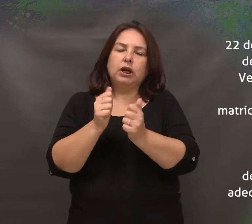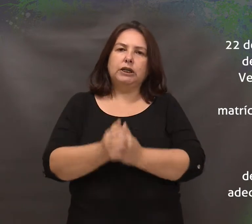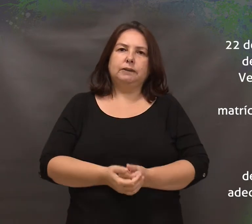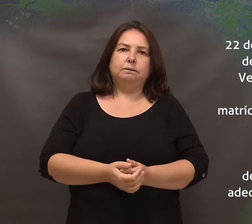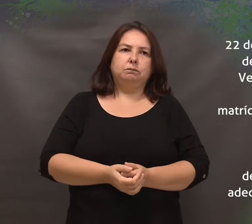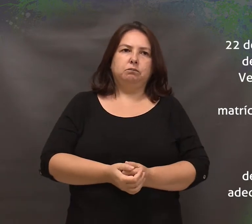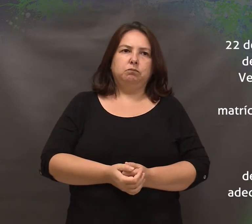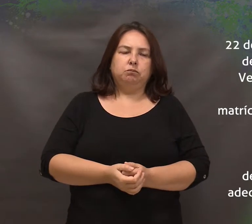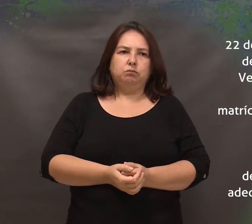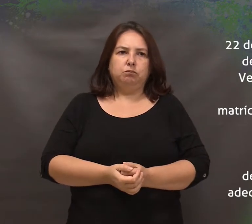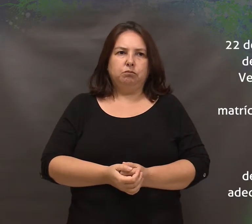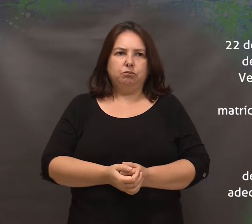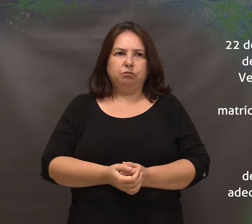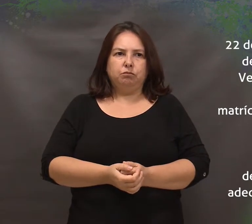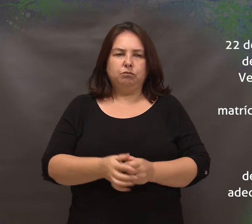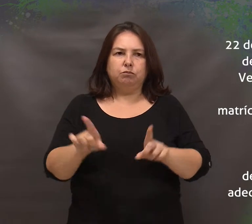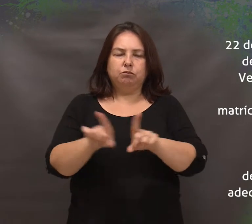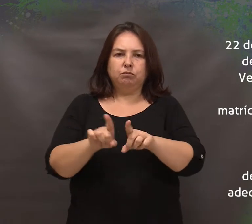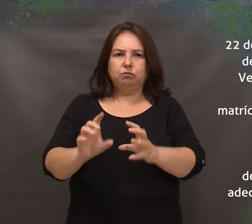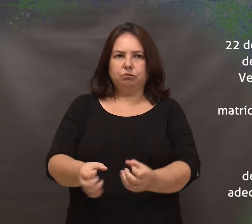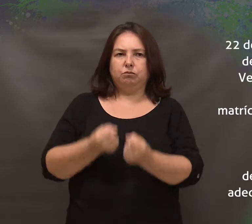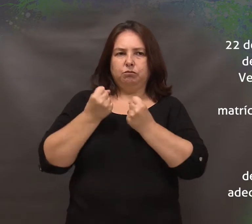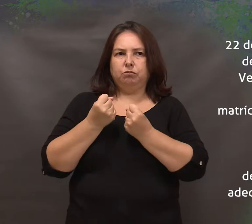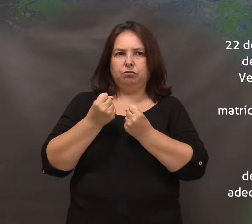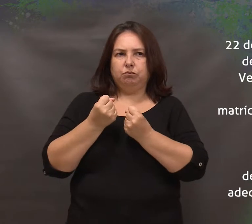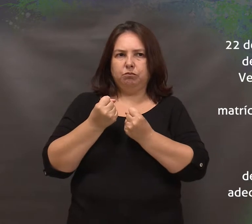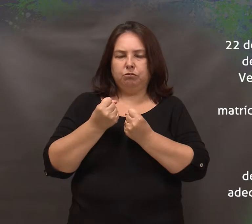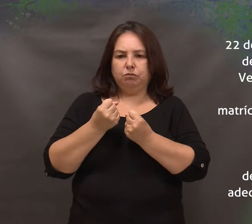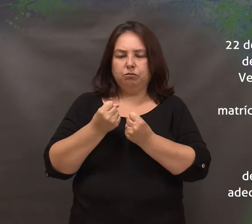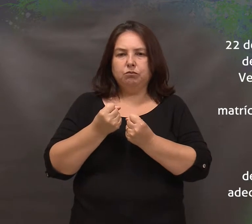e assegura a adequação dos espaços físicos.